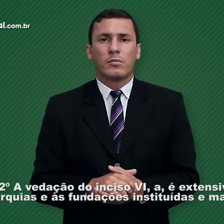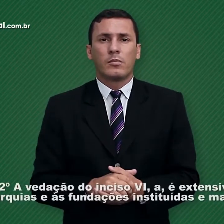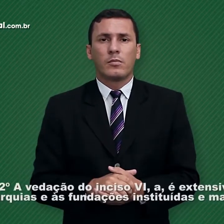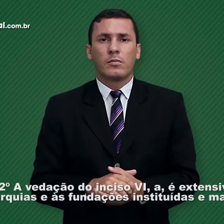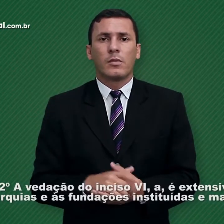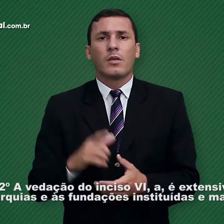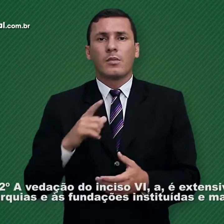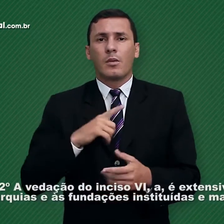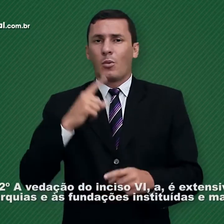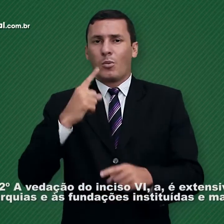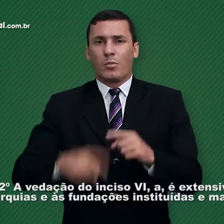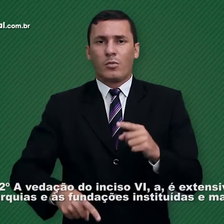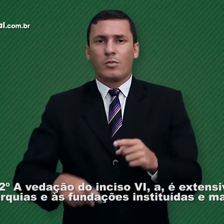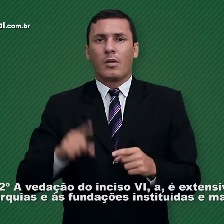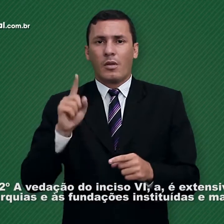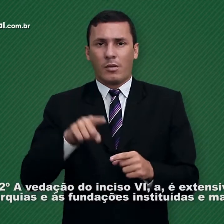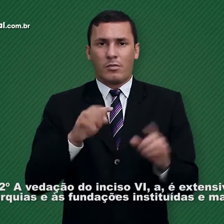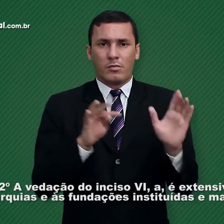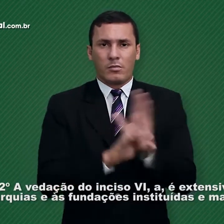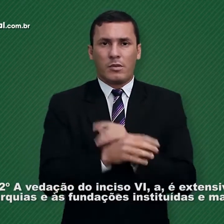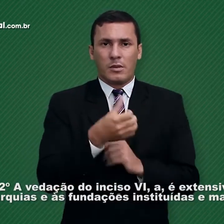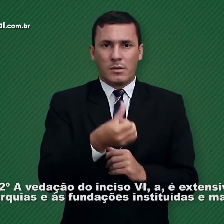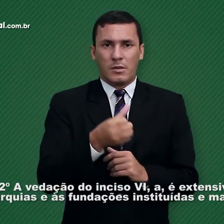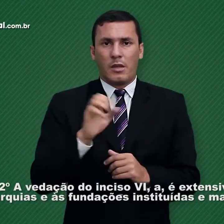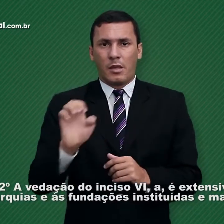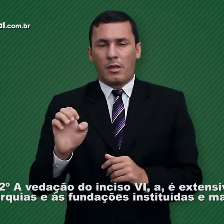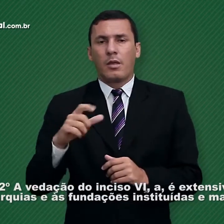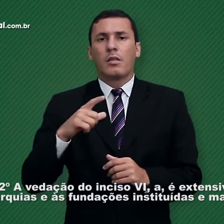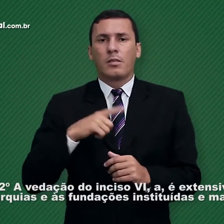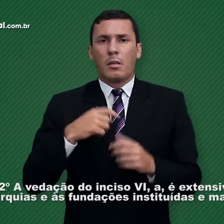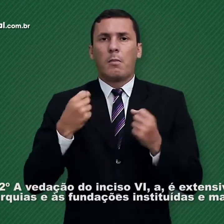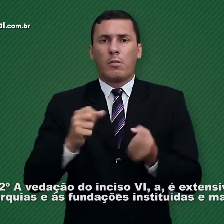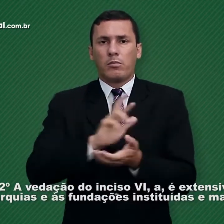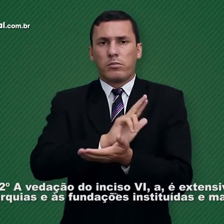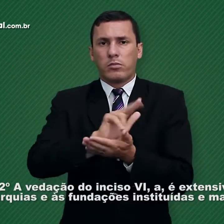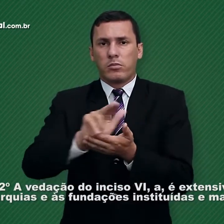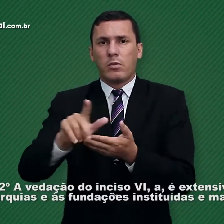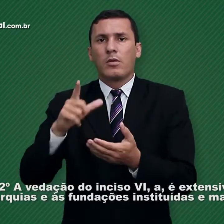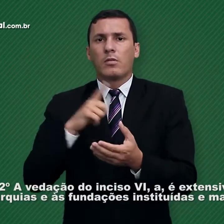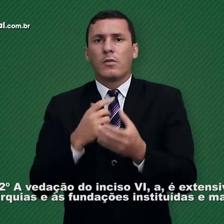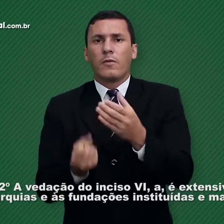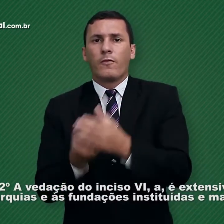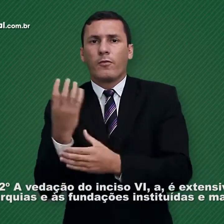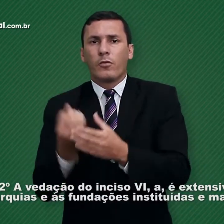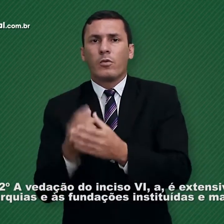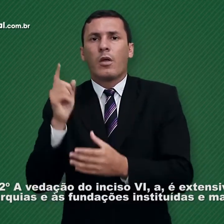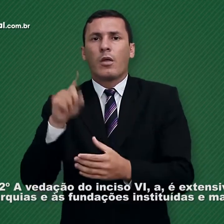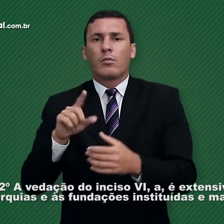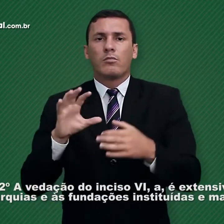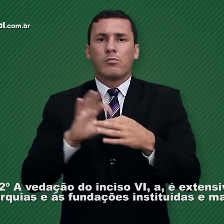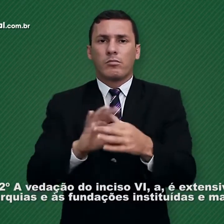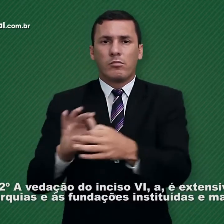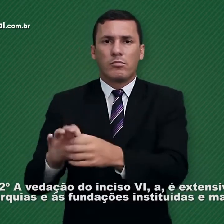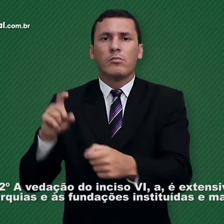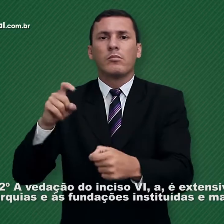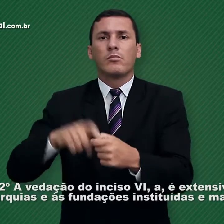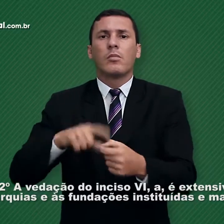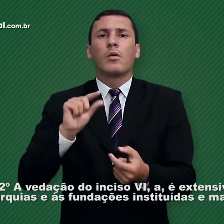2º A vedação do inciso 6 a é extensiva às autarquias e às fundações